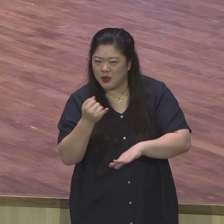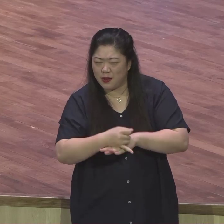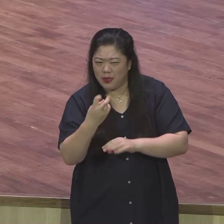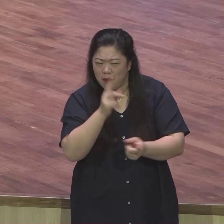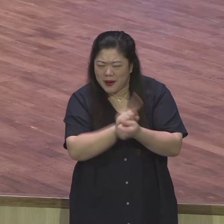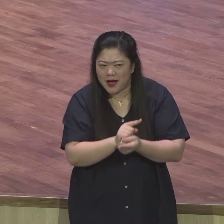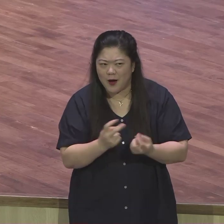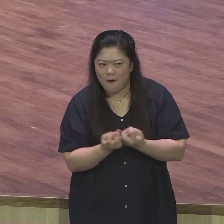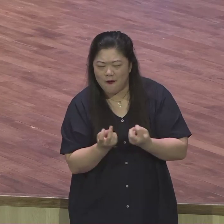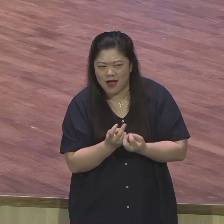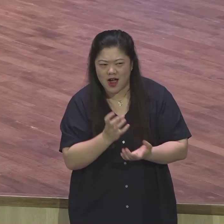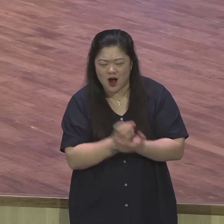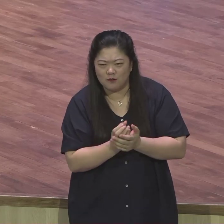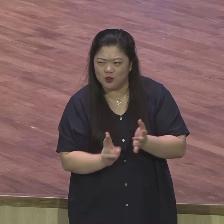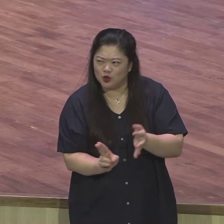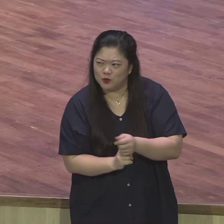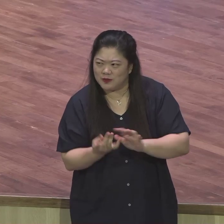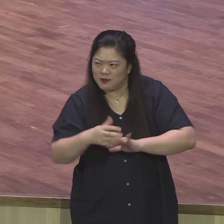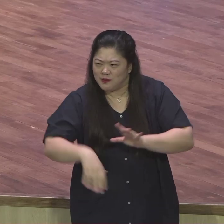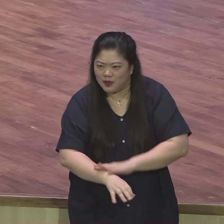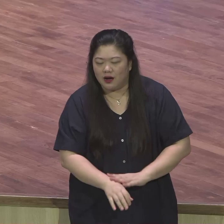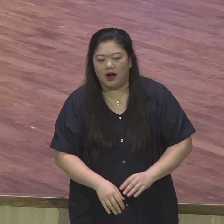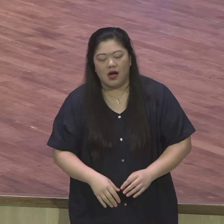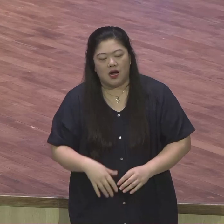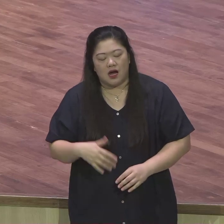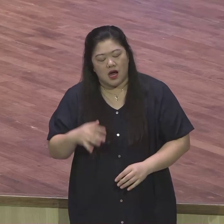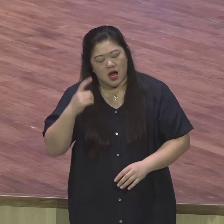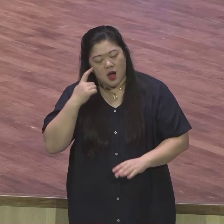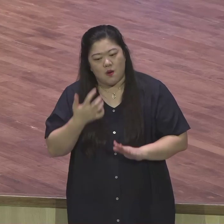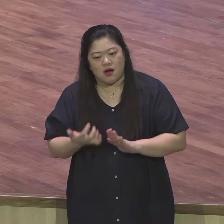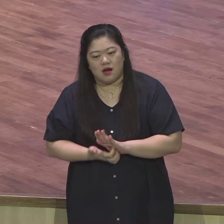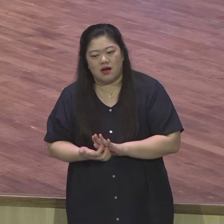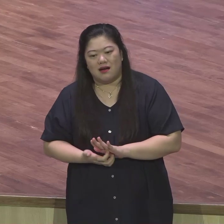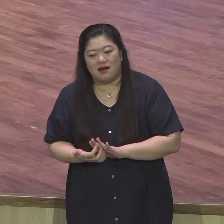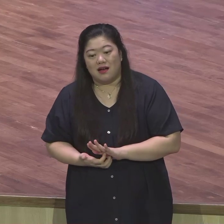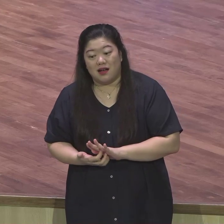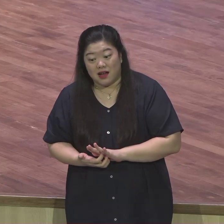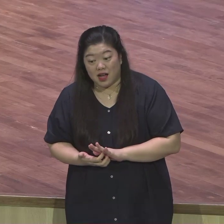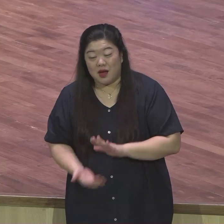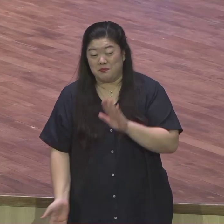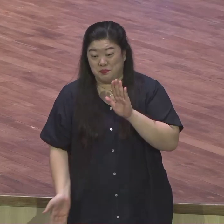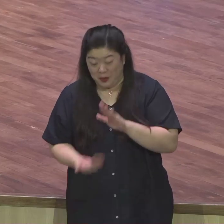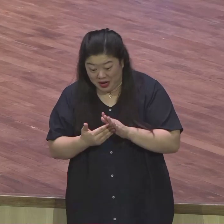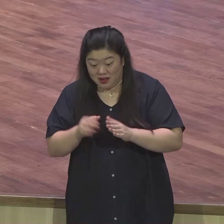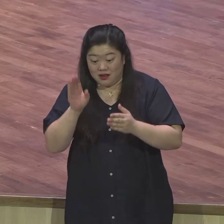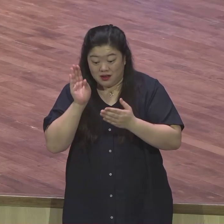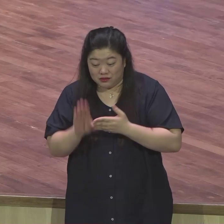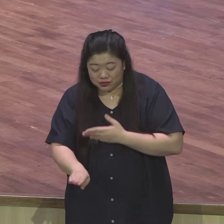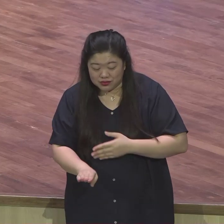결국은 못 참는 거예요. 형들이 변화됐구나 이렇게 그때 거기서 전부 다